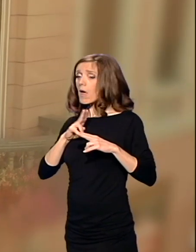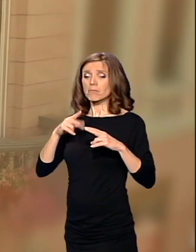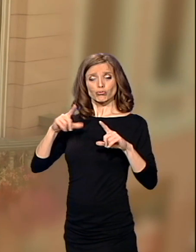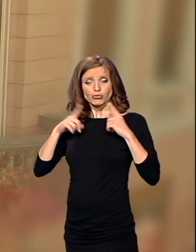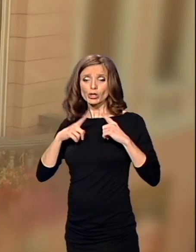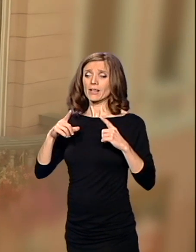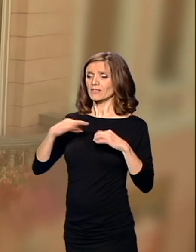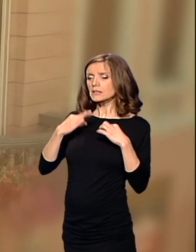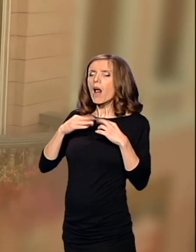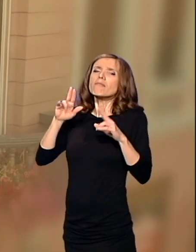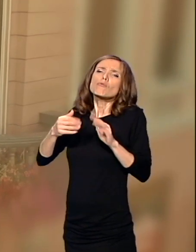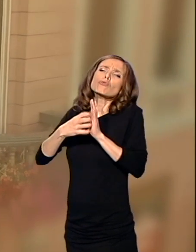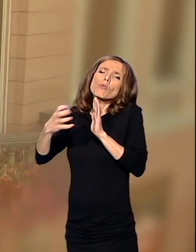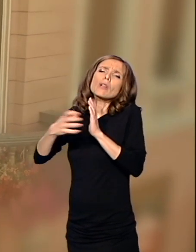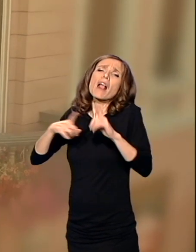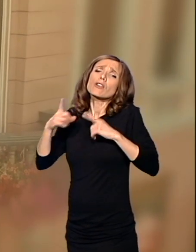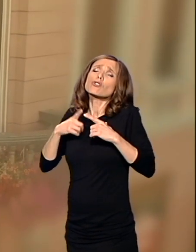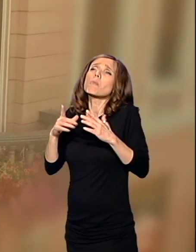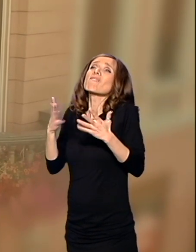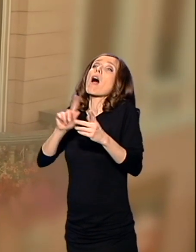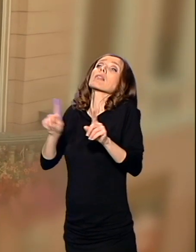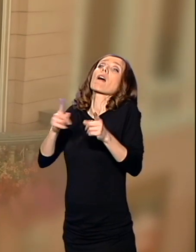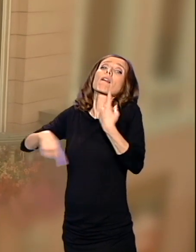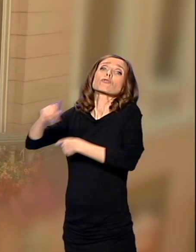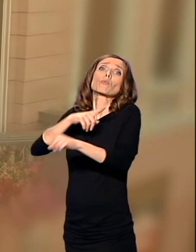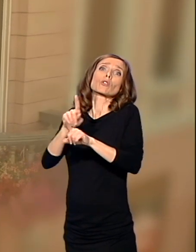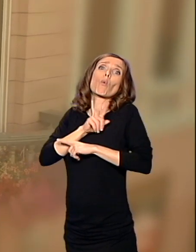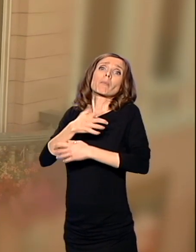živeti. A valjda nećemo pomreti od gladi.